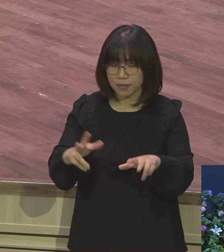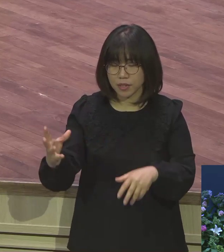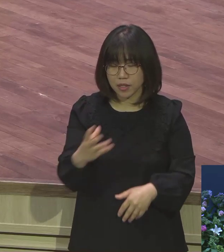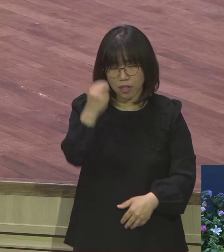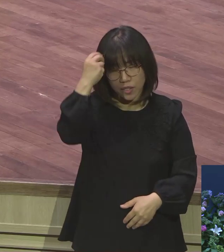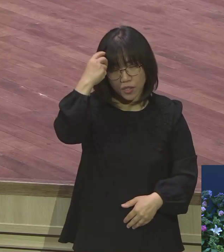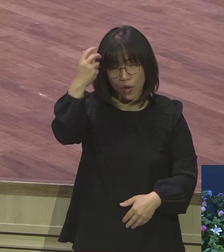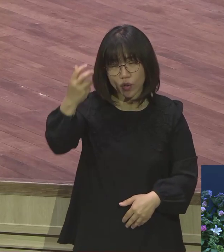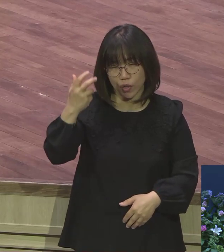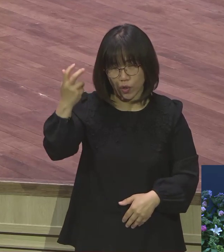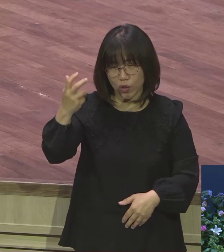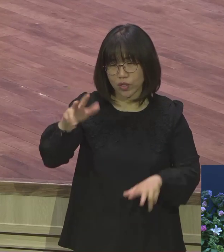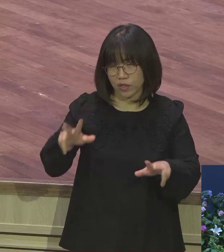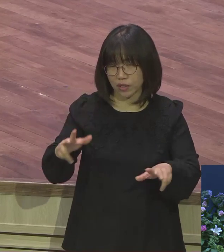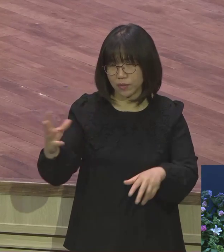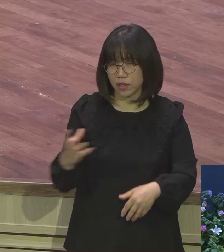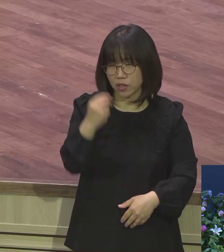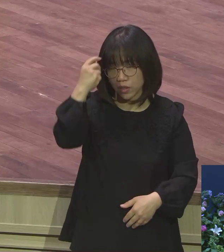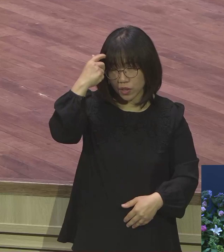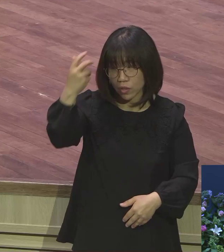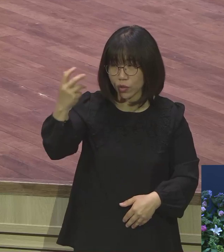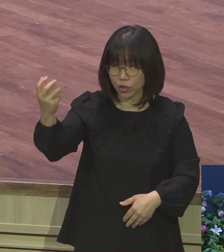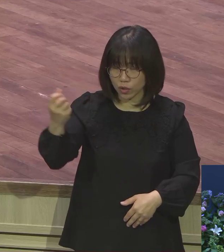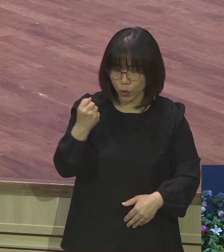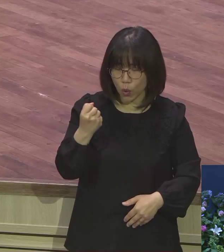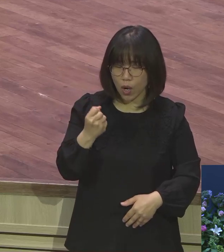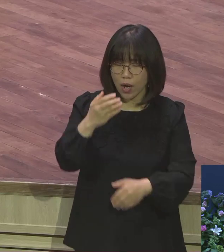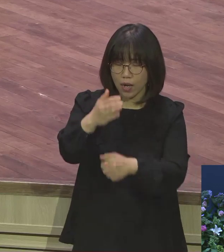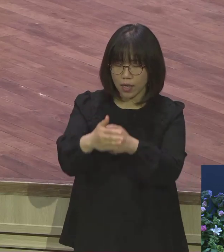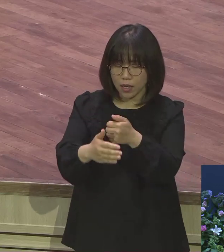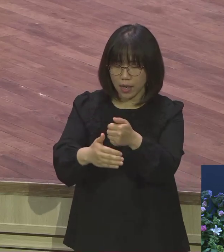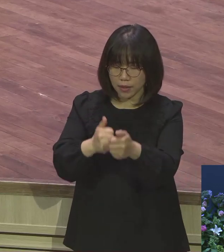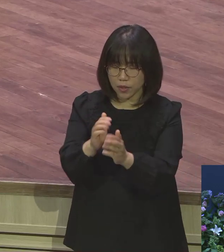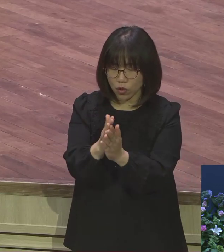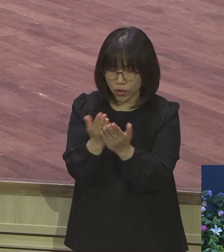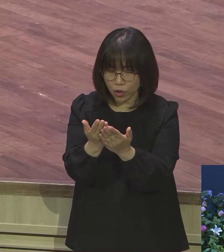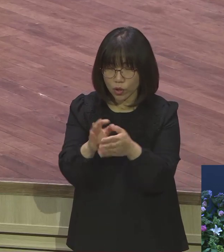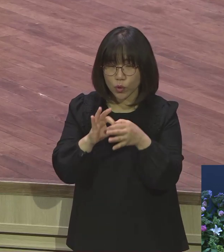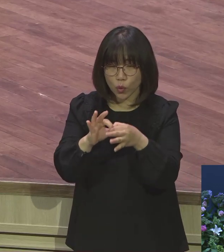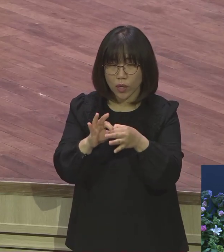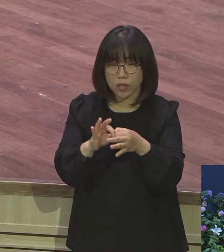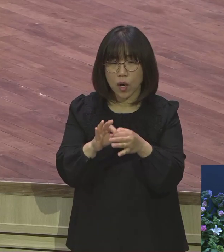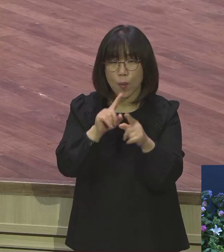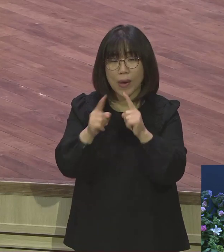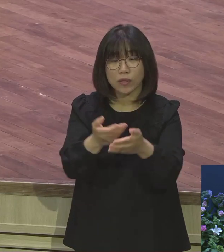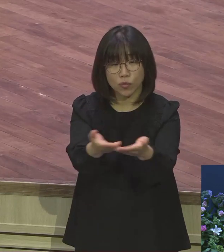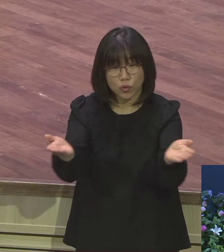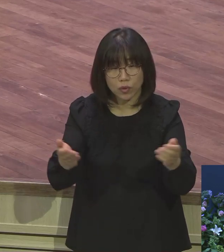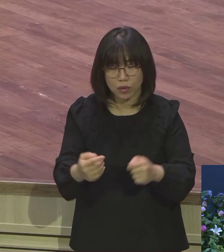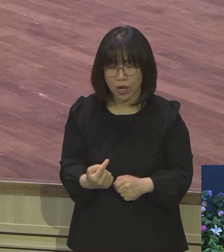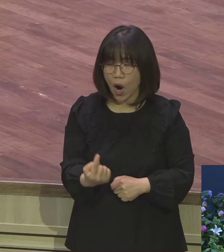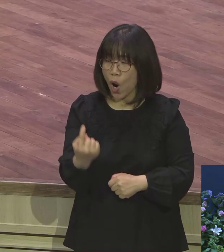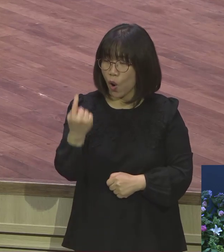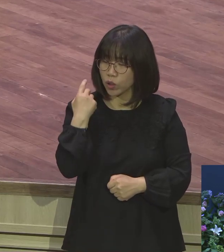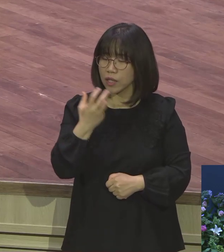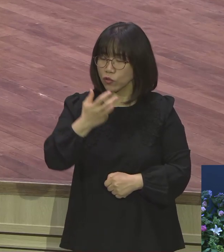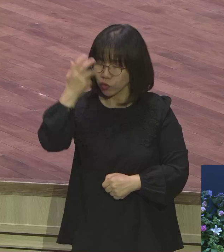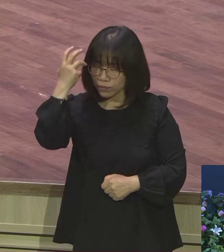말씀하세요 언제나 말씀을 통해서 이렇게 말씀하신다니까 내가 이제 꿈을 꿨는데 그거 다